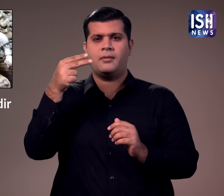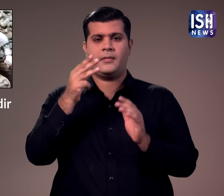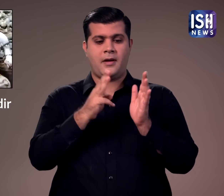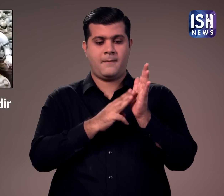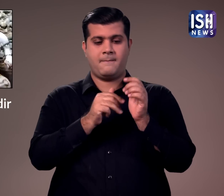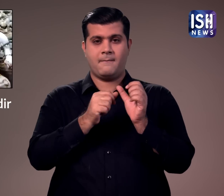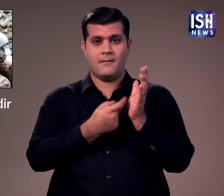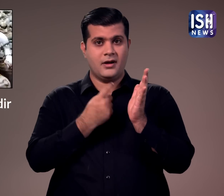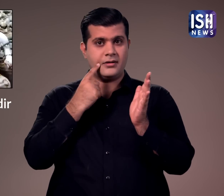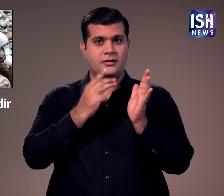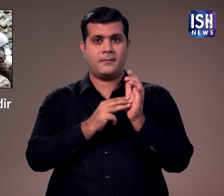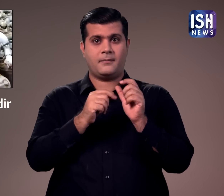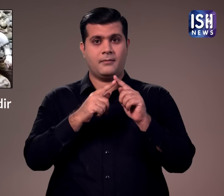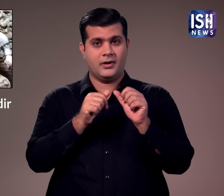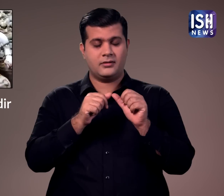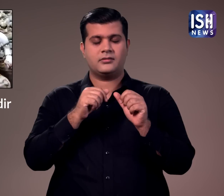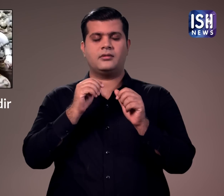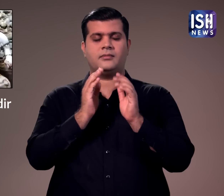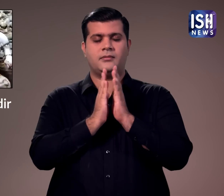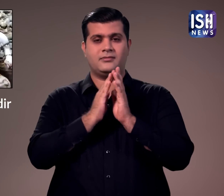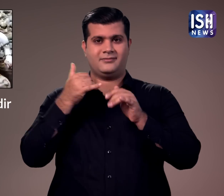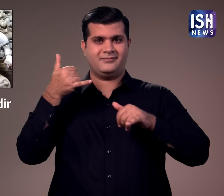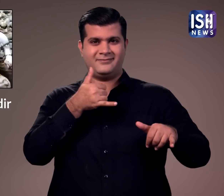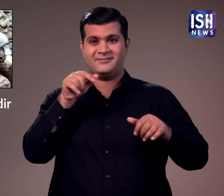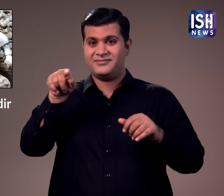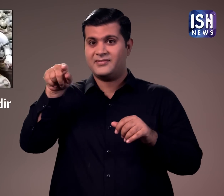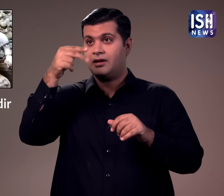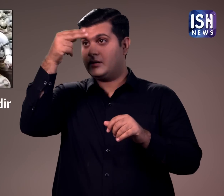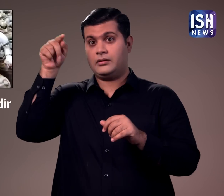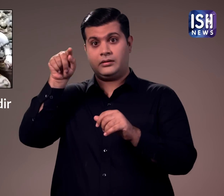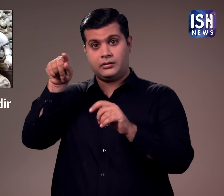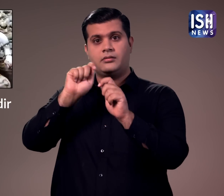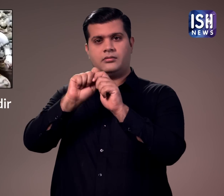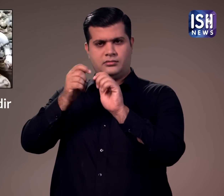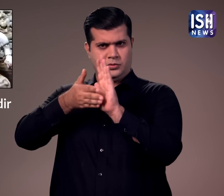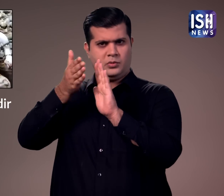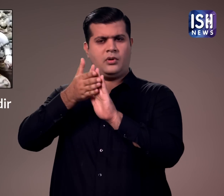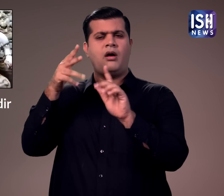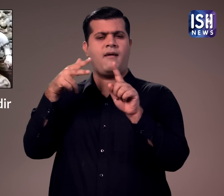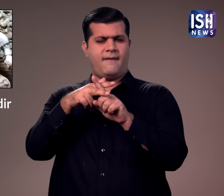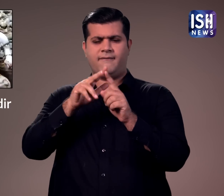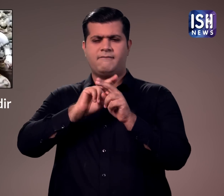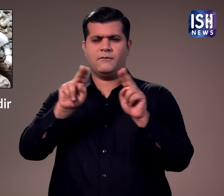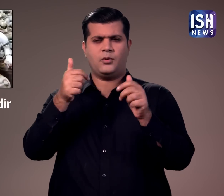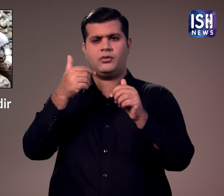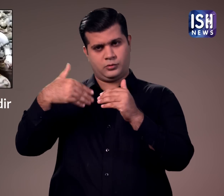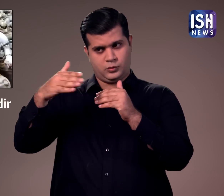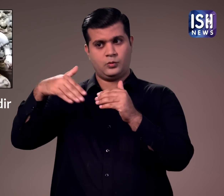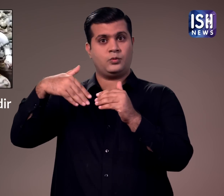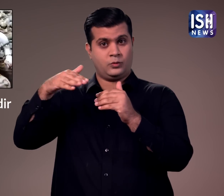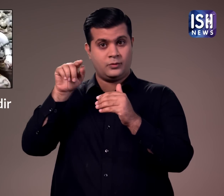है।